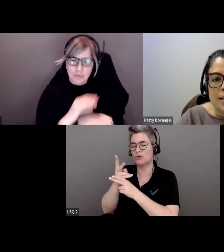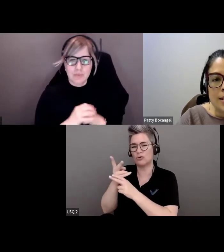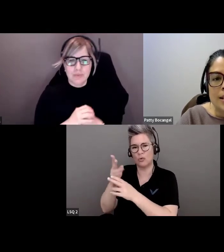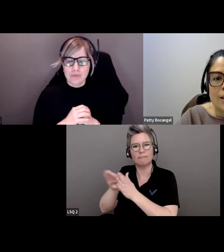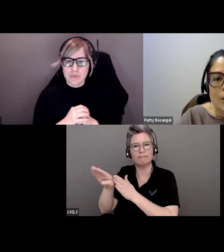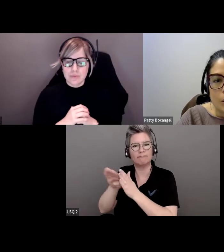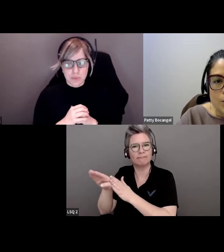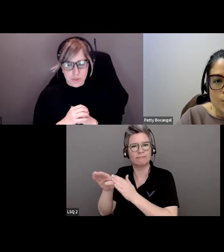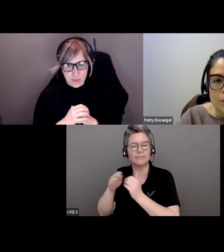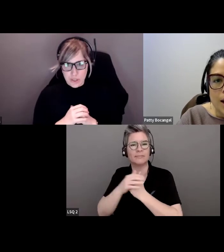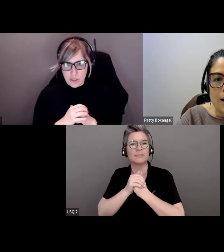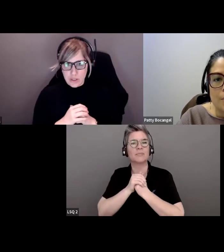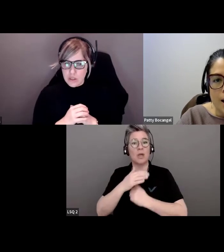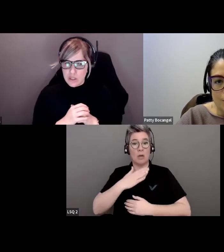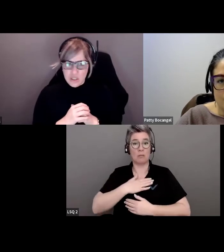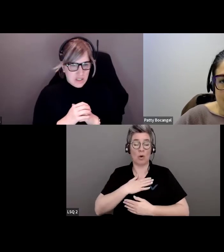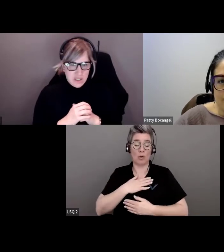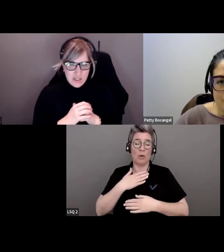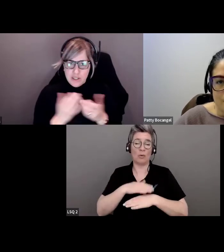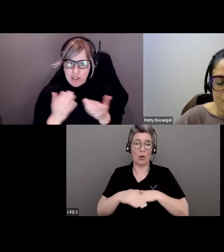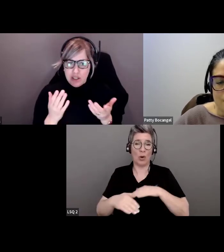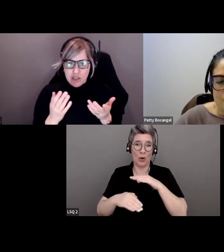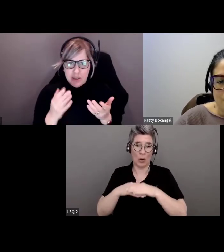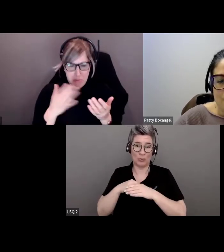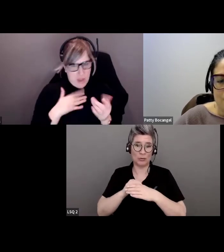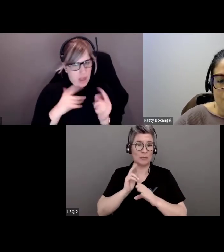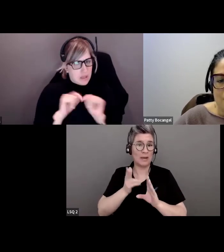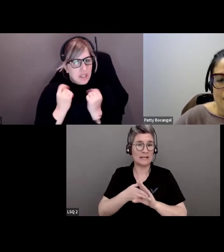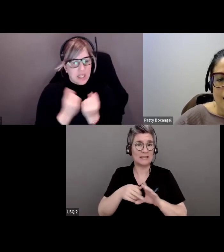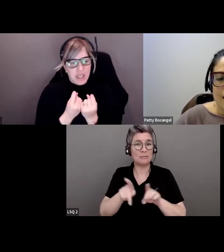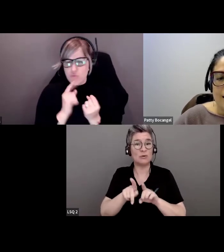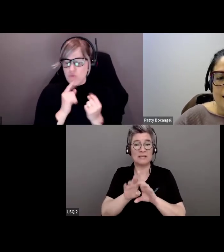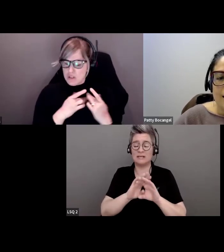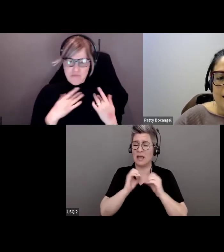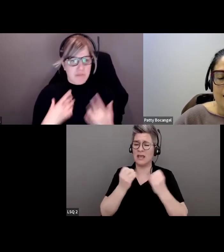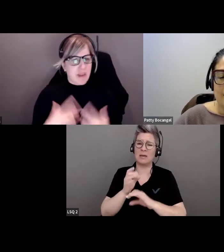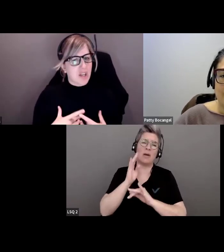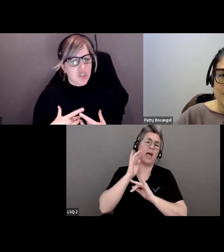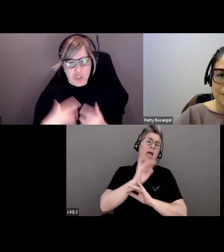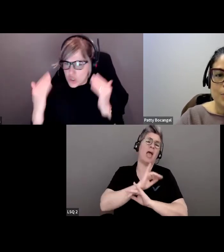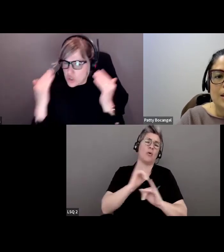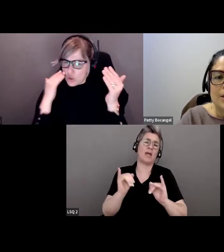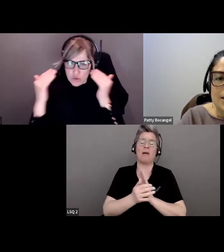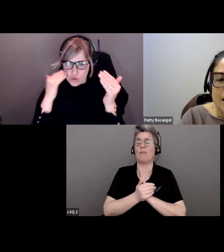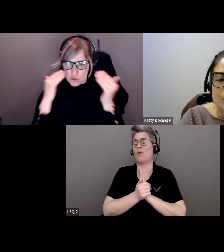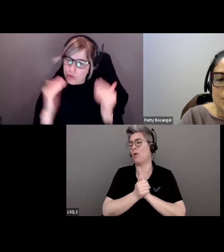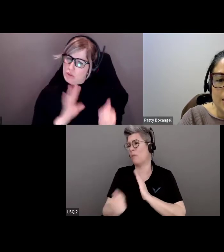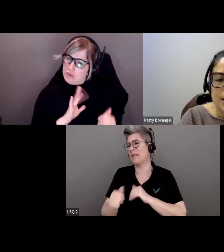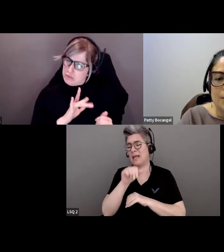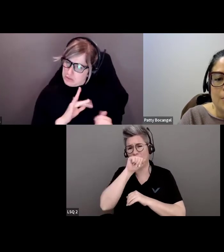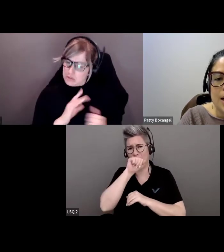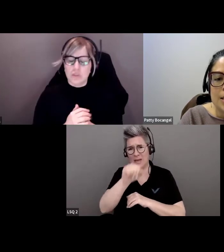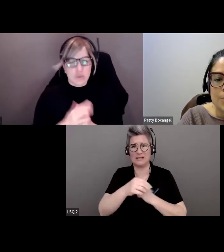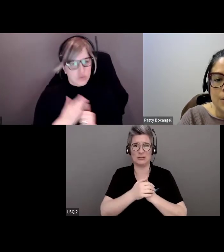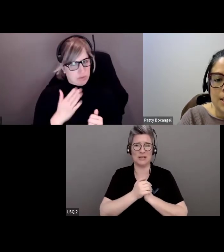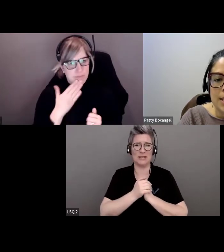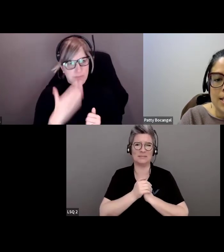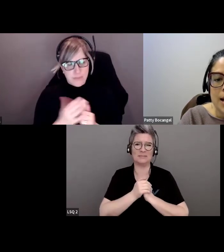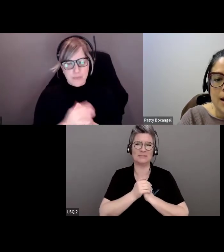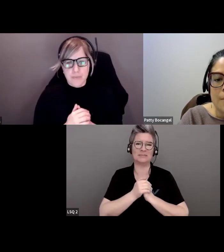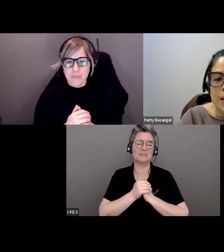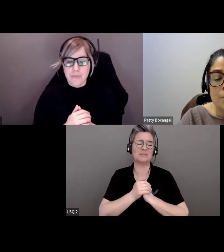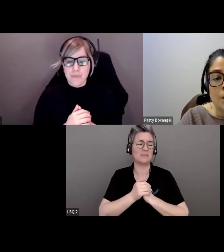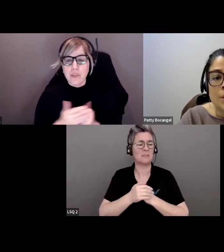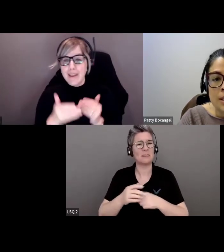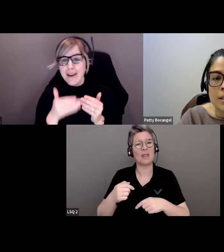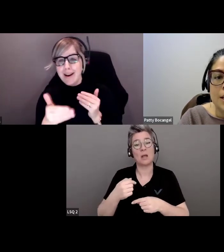prodiguons. Je suis heureuse de faire partie d'une équipe incroyable, compétente et passionnée. Au